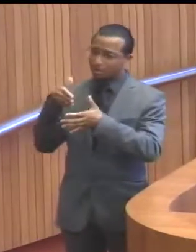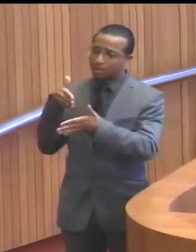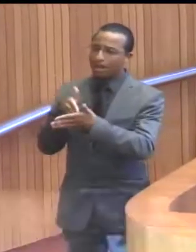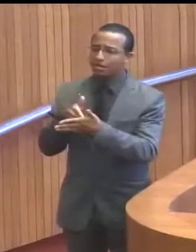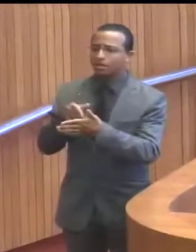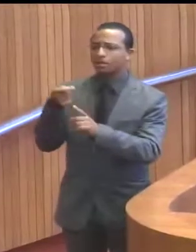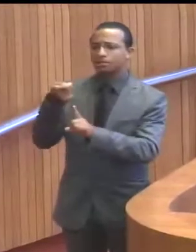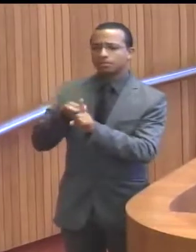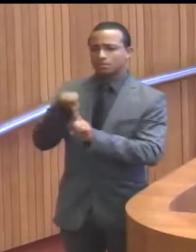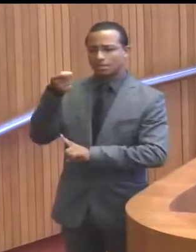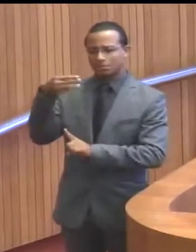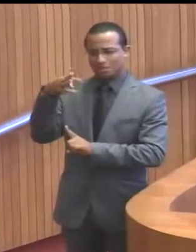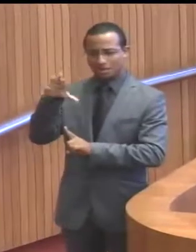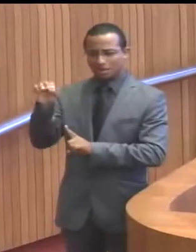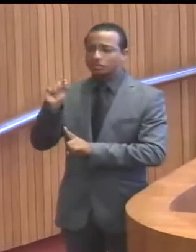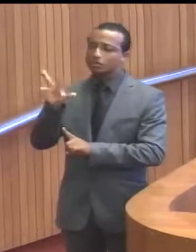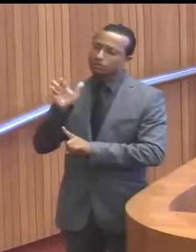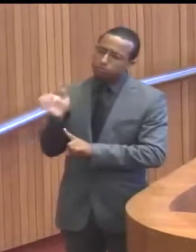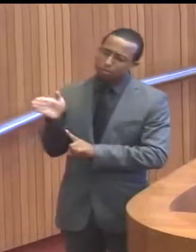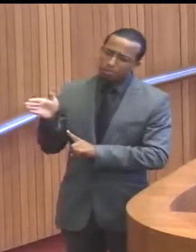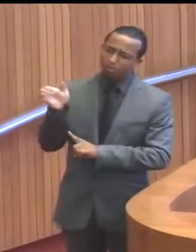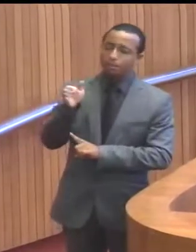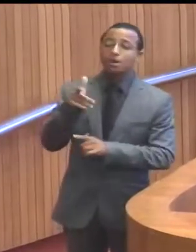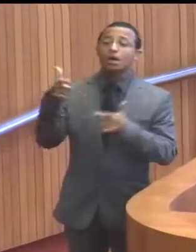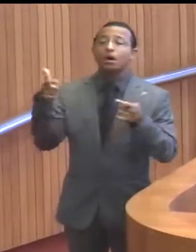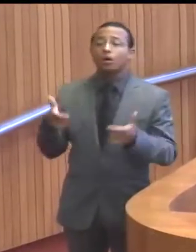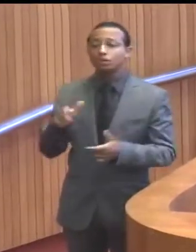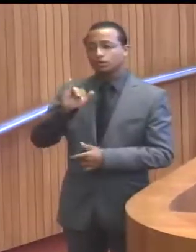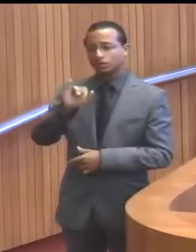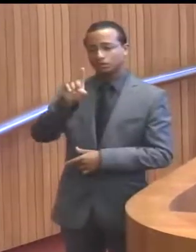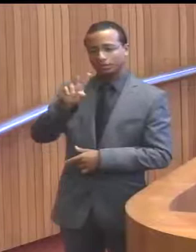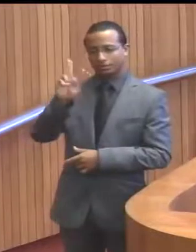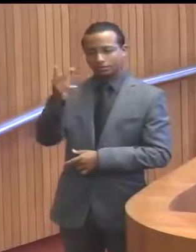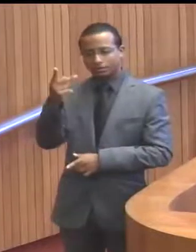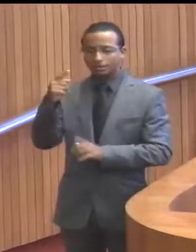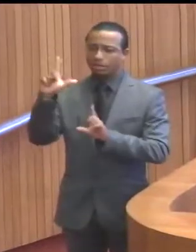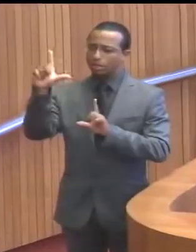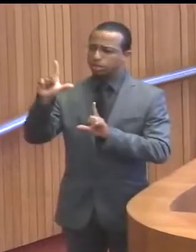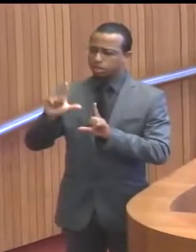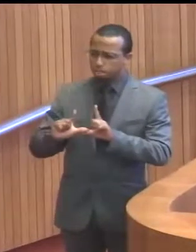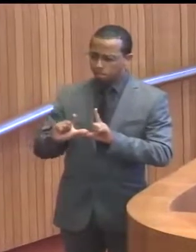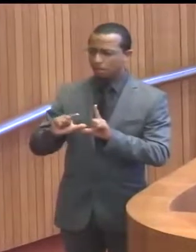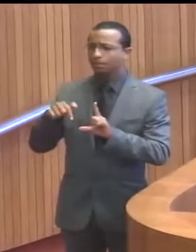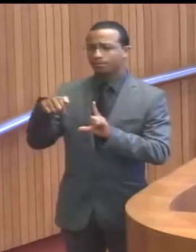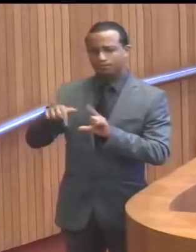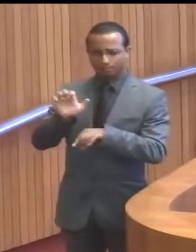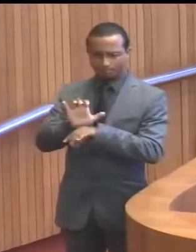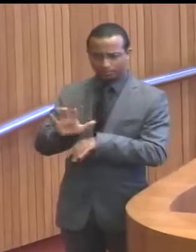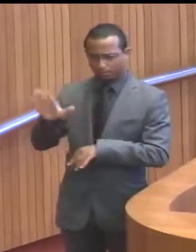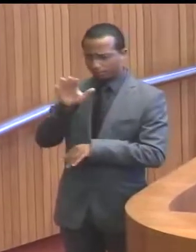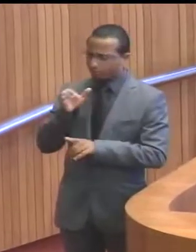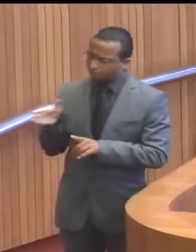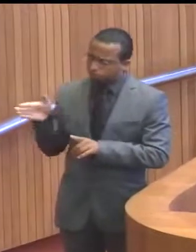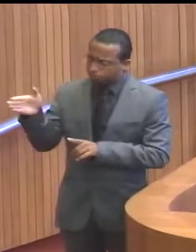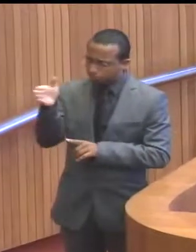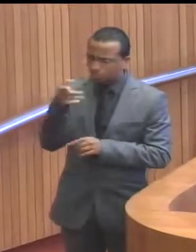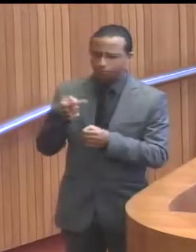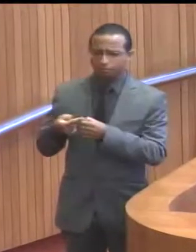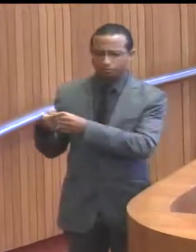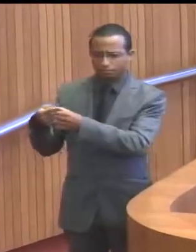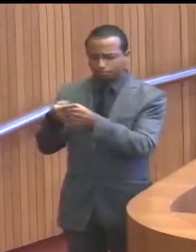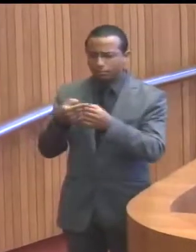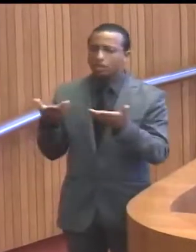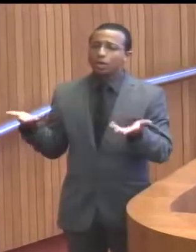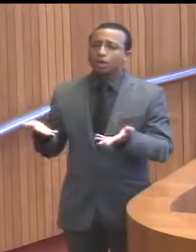março, as cidades com menor IDH do Estado do Maranhão, e também as cidades